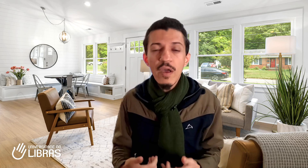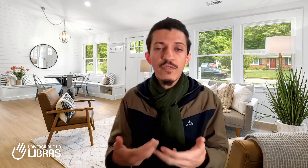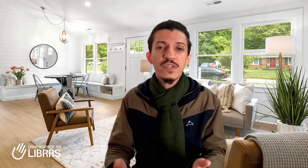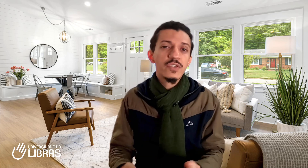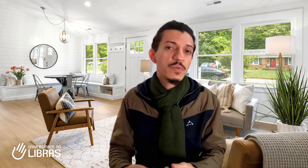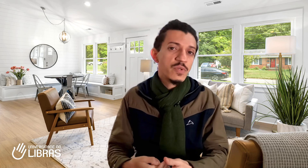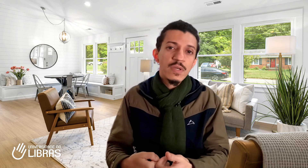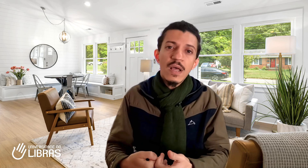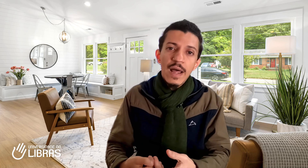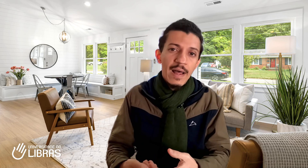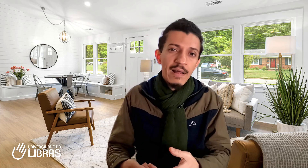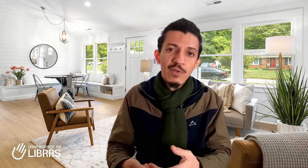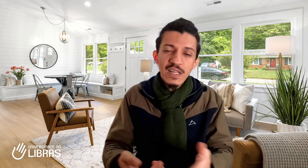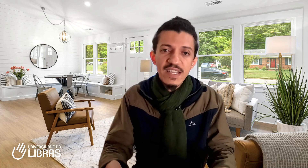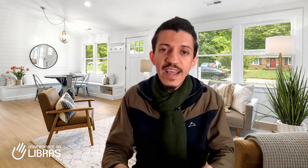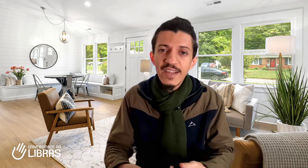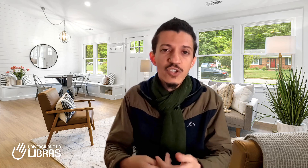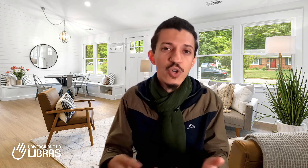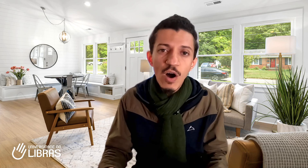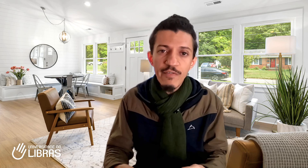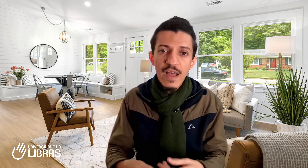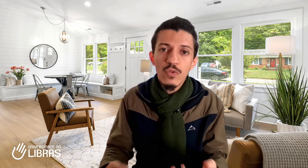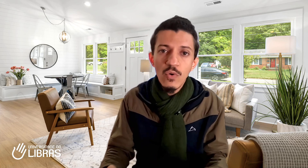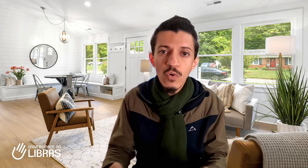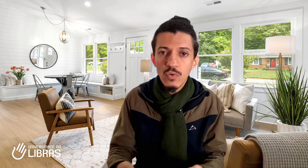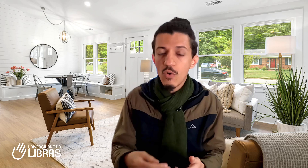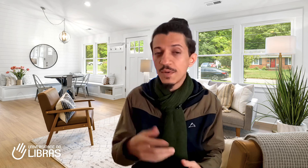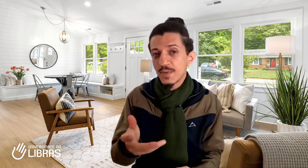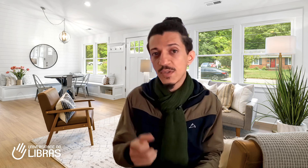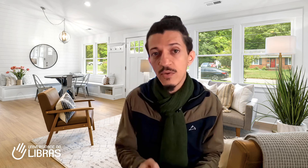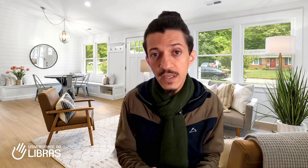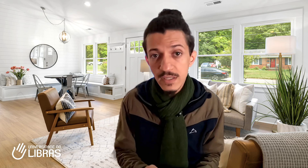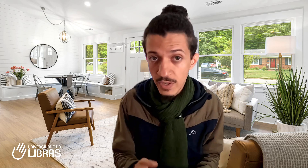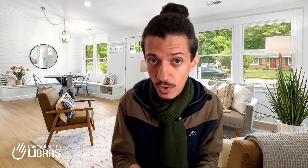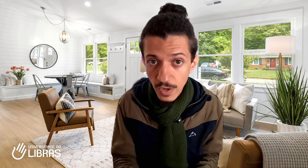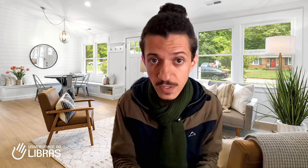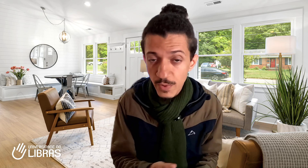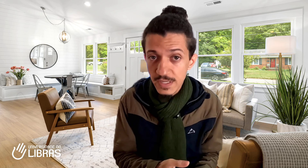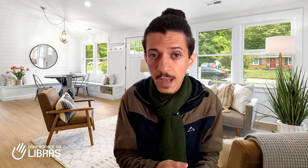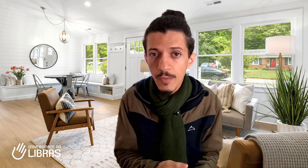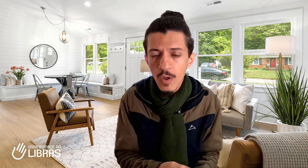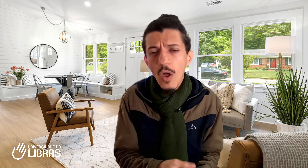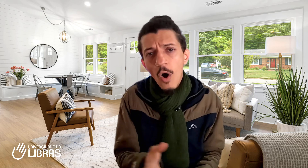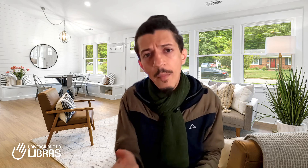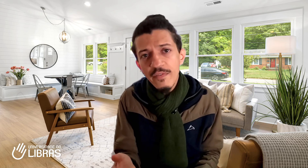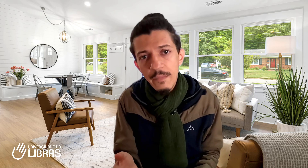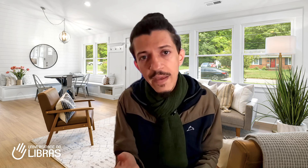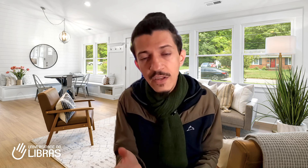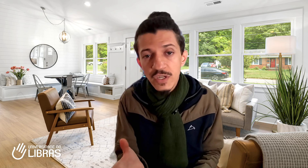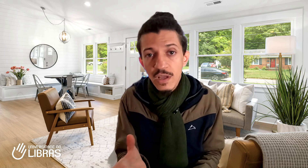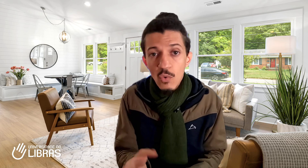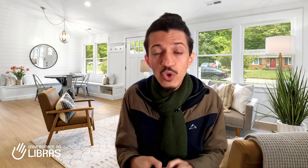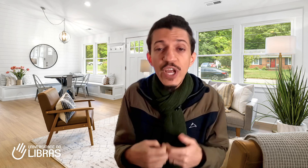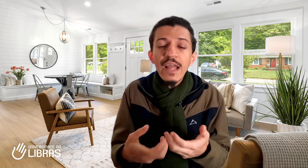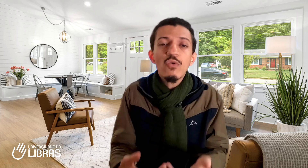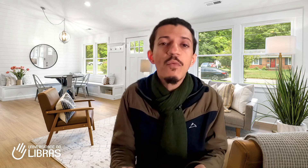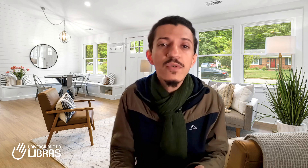vocês somos adolescentes, jovens, adultos, algumas pessoas que estão aqui são idosas, por exemplo, obviamente, o jeito como o seu